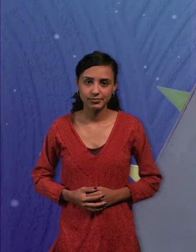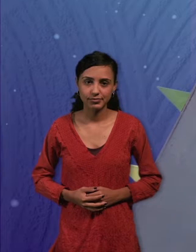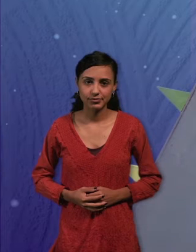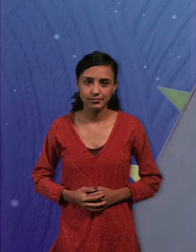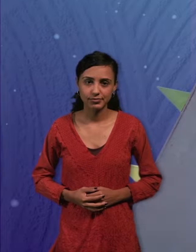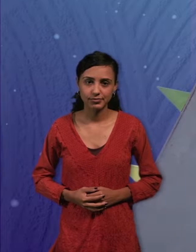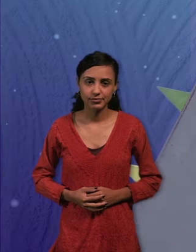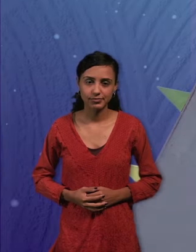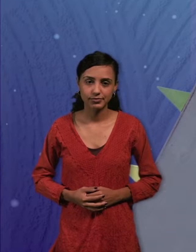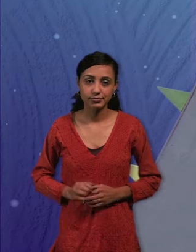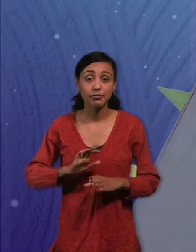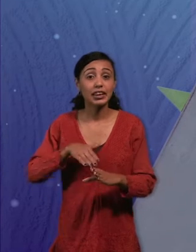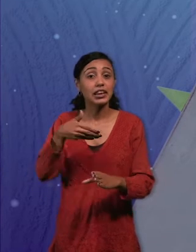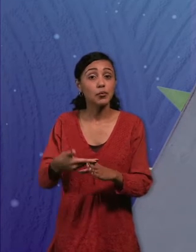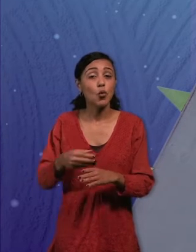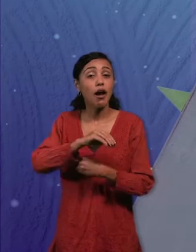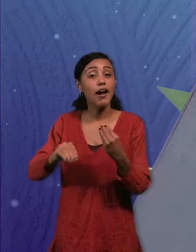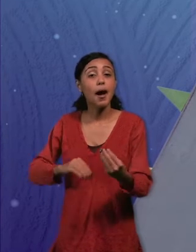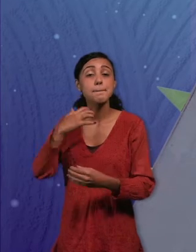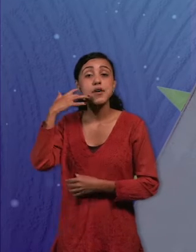Y luego cambiamos el color de ese cubo.